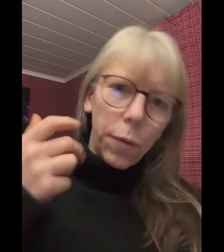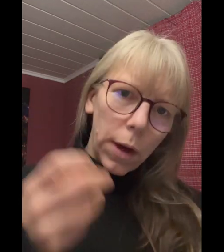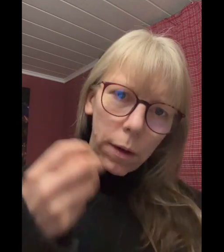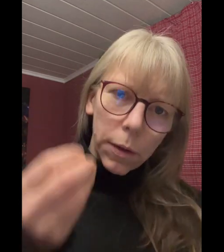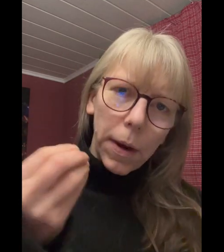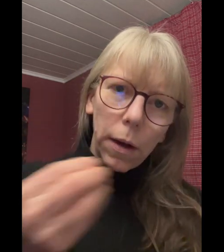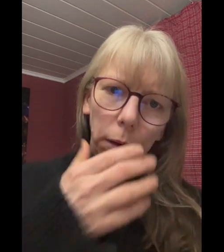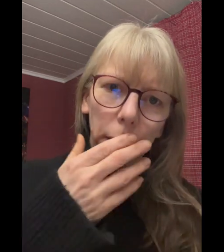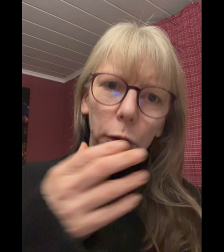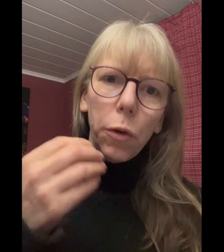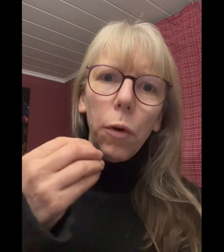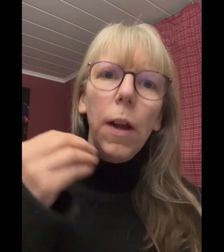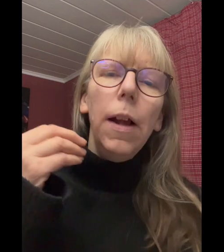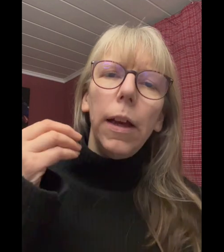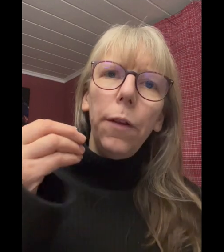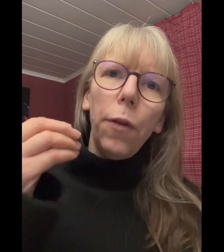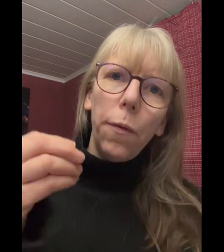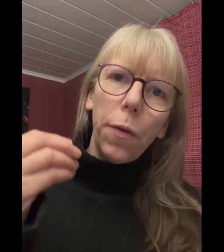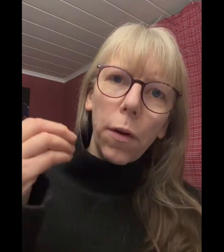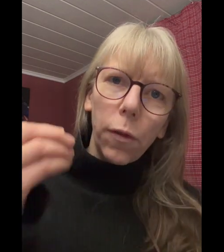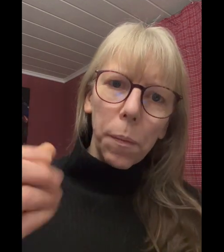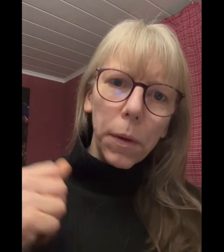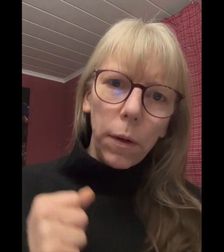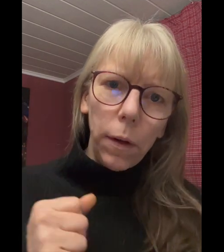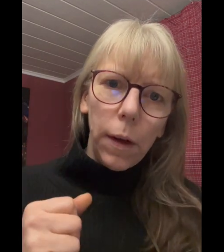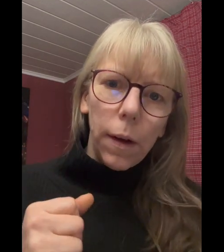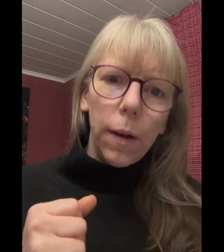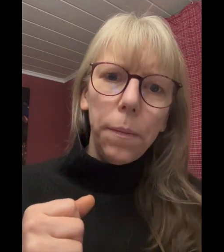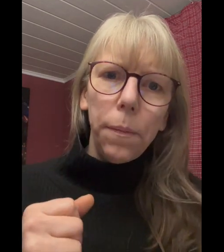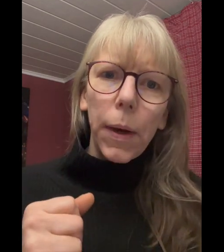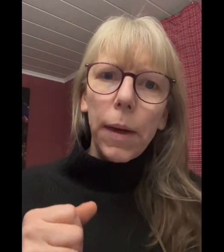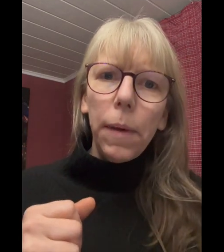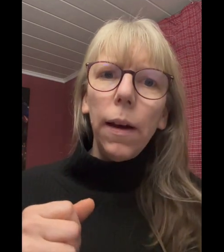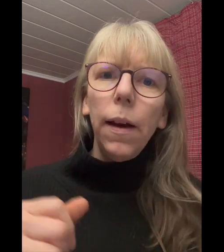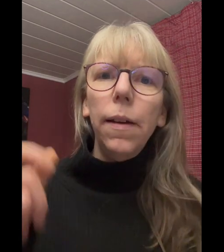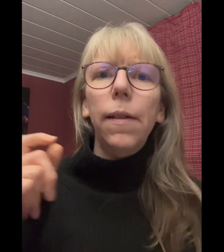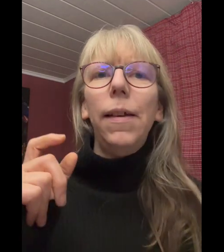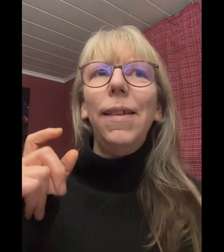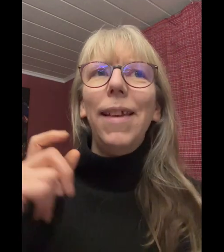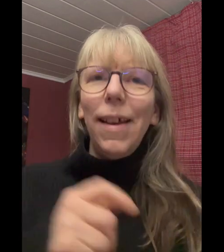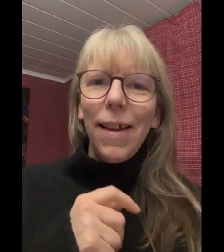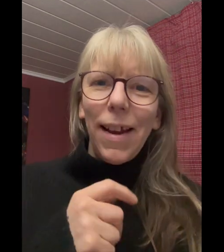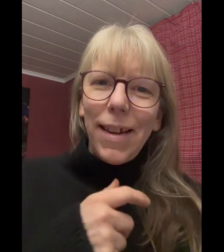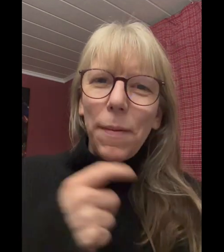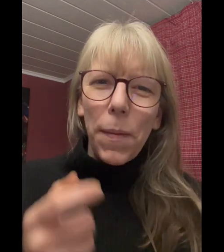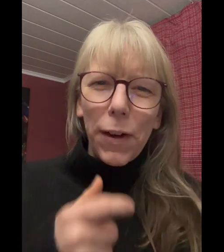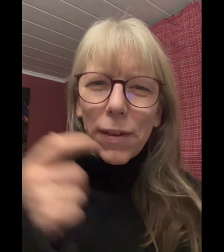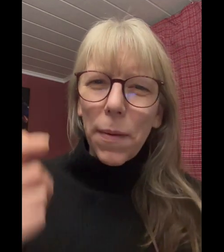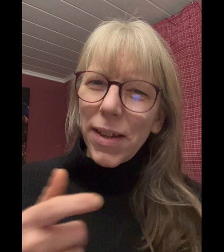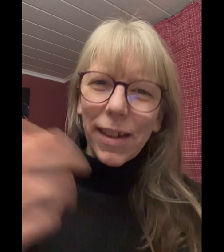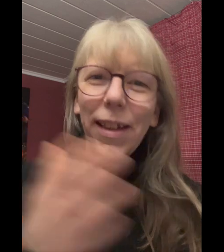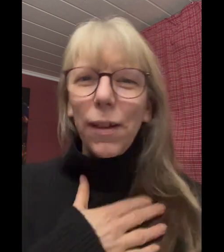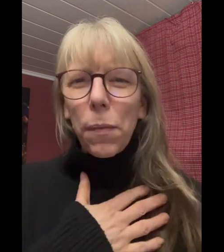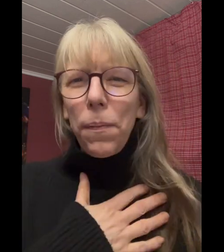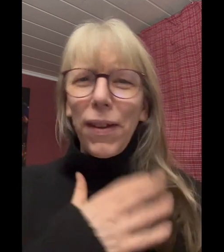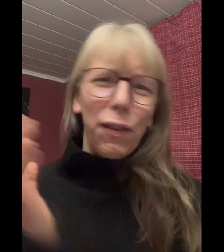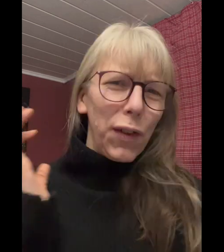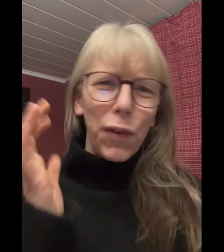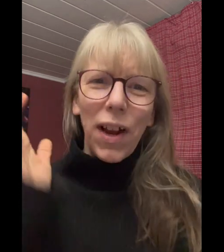zwar in Form von Suppe reinmachen kann, da sie in dem Moment auch selber sagte, ja Suppen ist so total